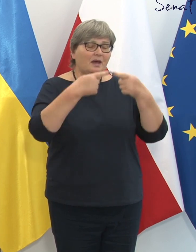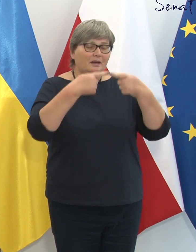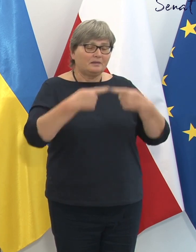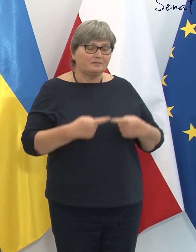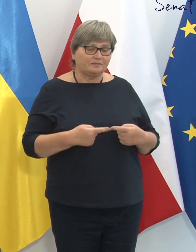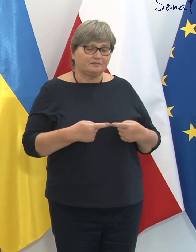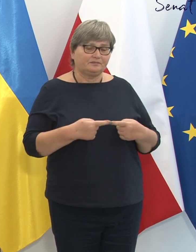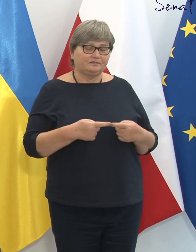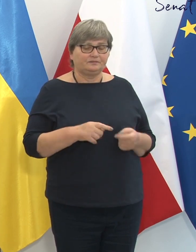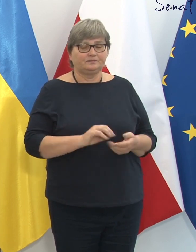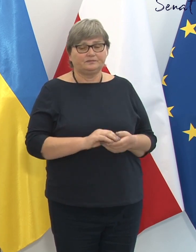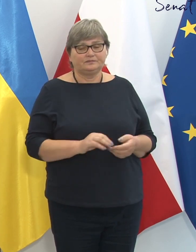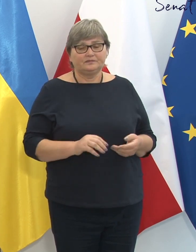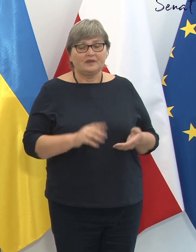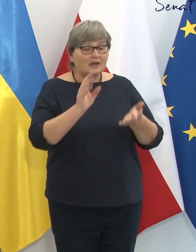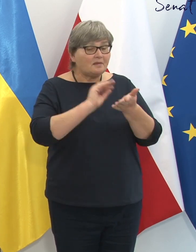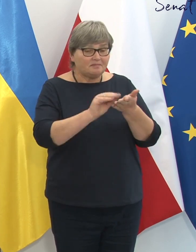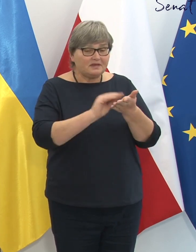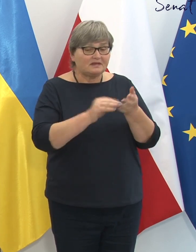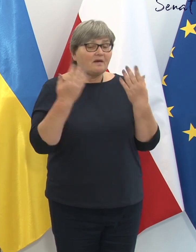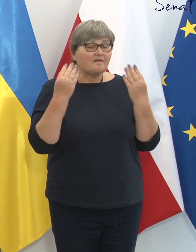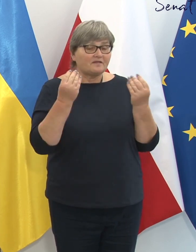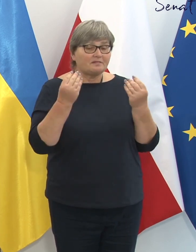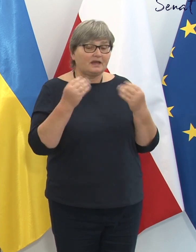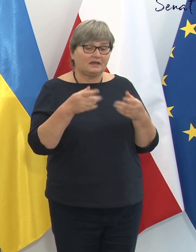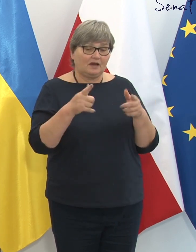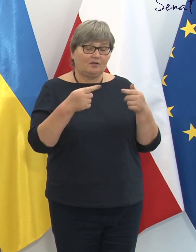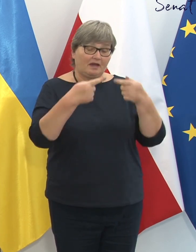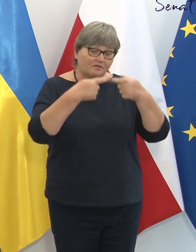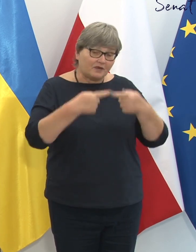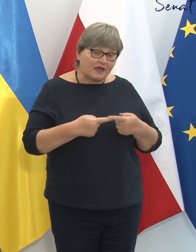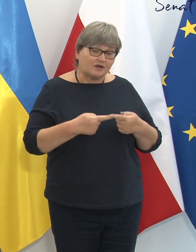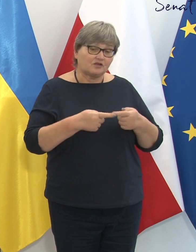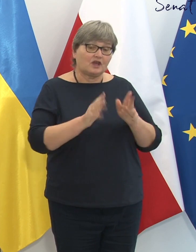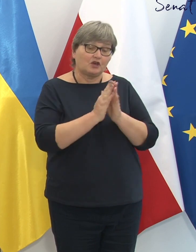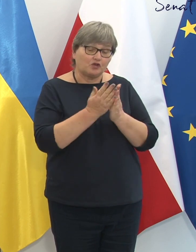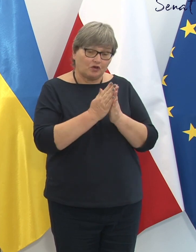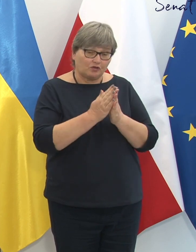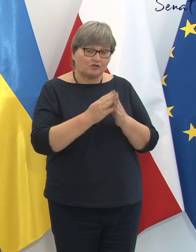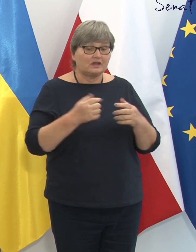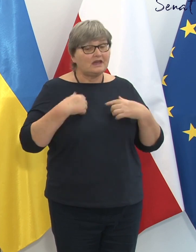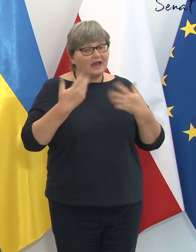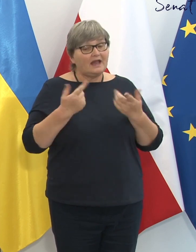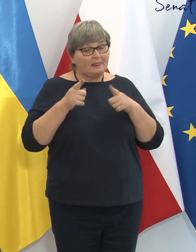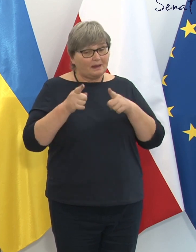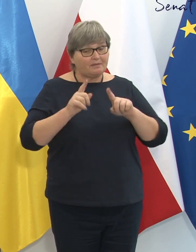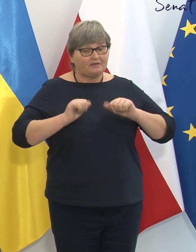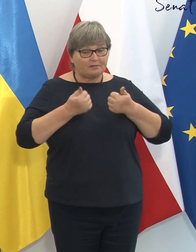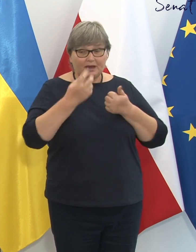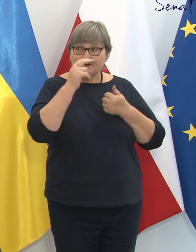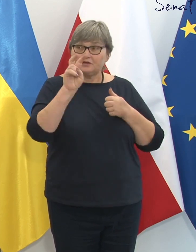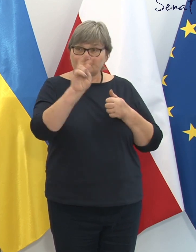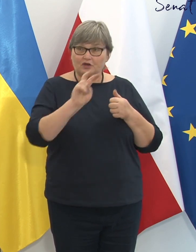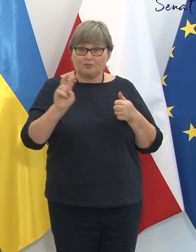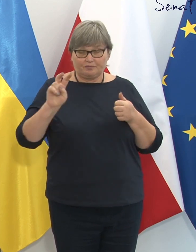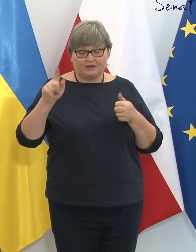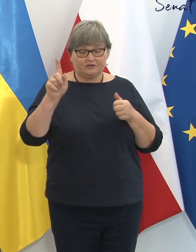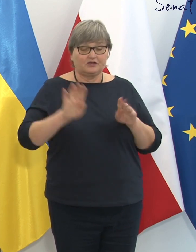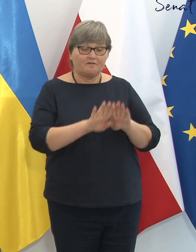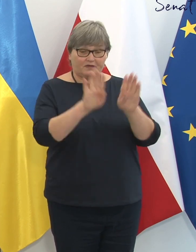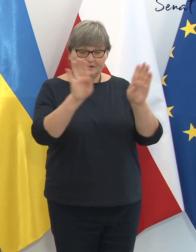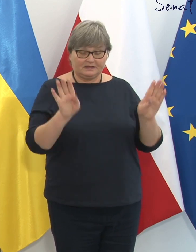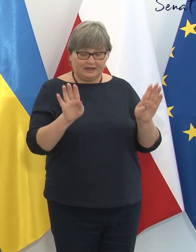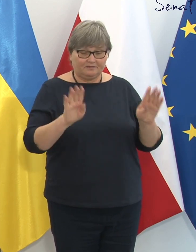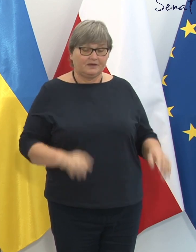i literackim. Zachęcam do zapoznania się z tą ustawą w ramach Roku